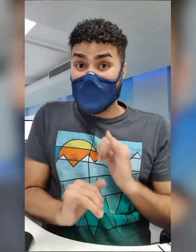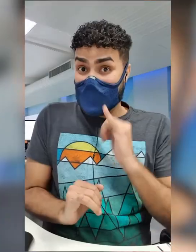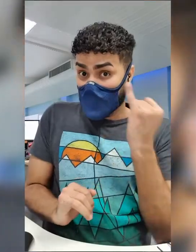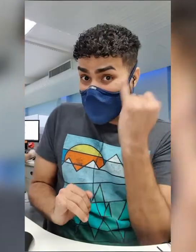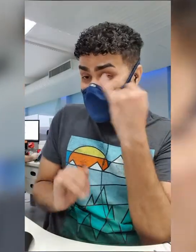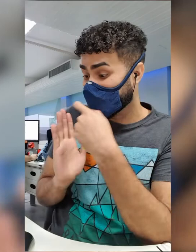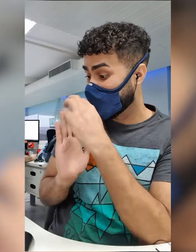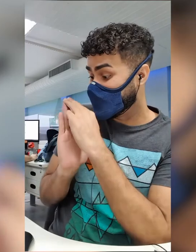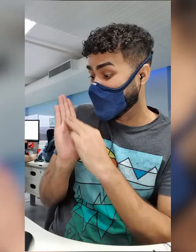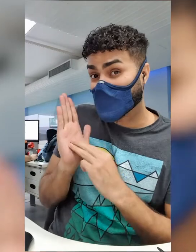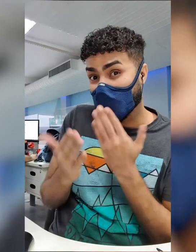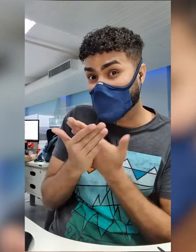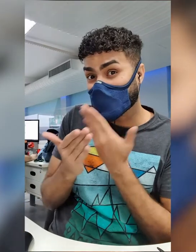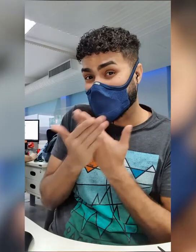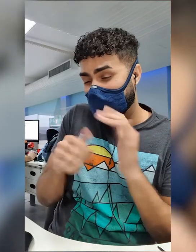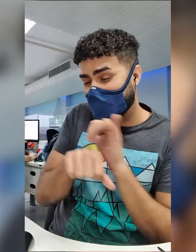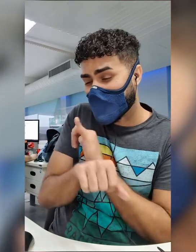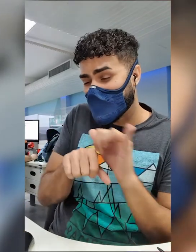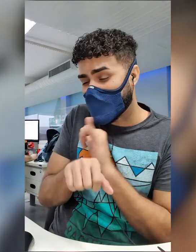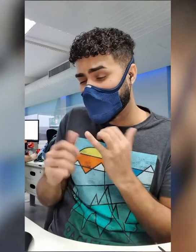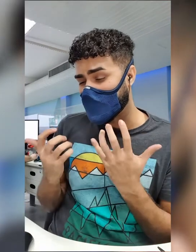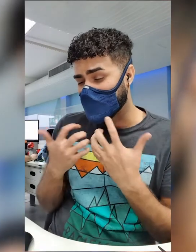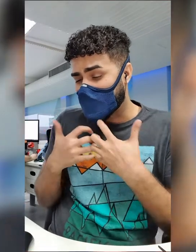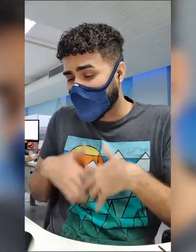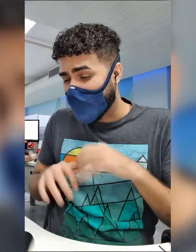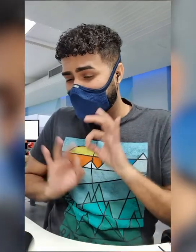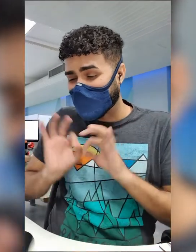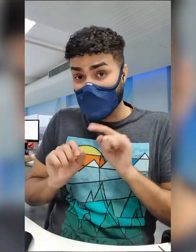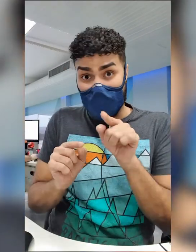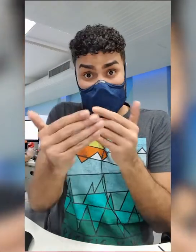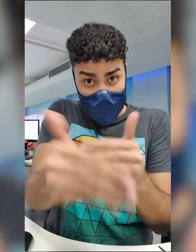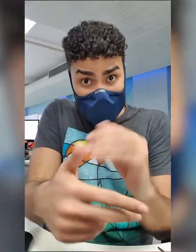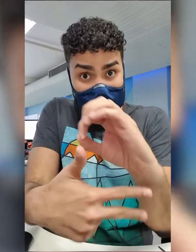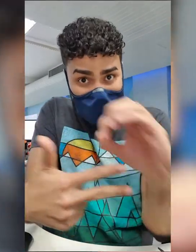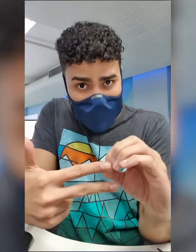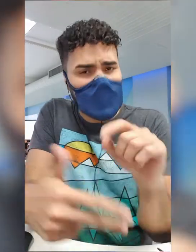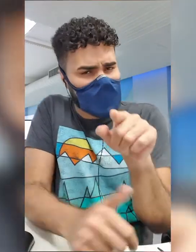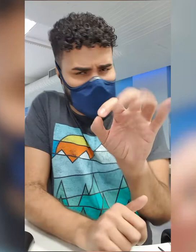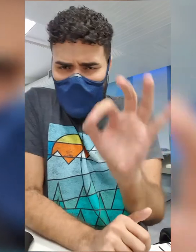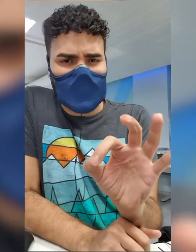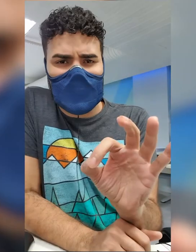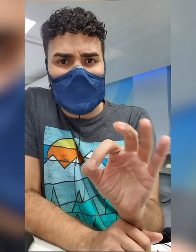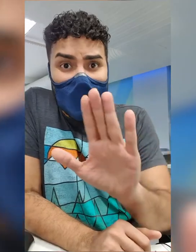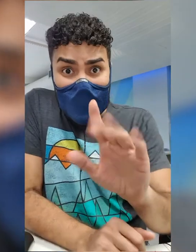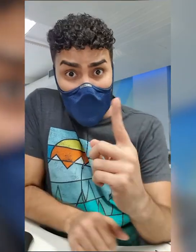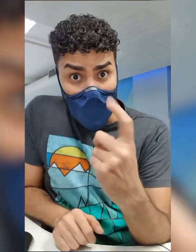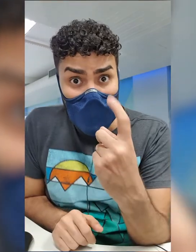um método de estudo eficiente na preparação para o Enem é indiscutível. Mas não é o único fator que garante um bom